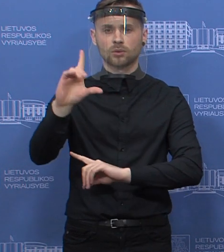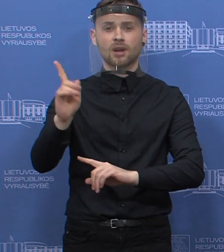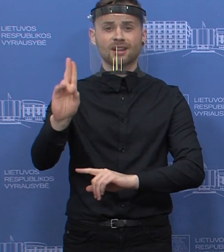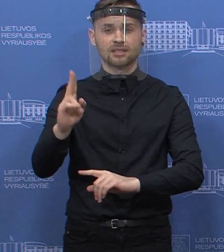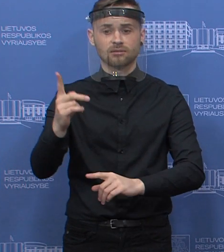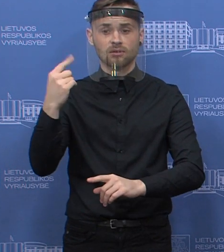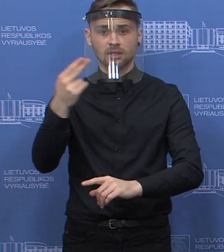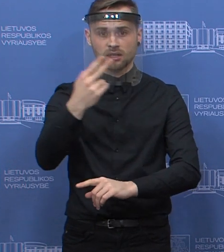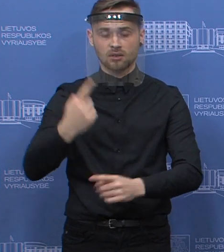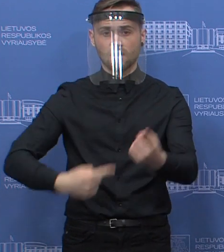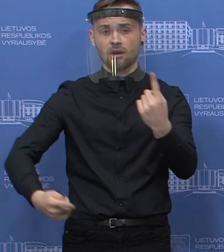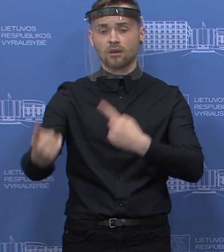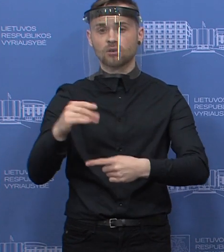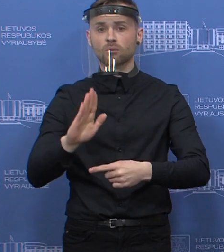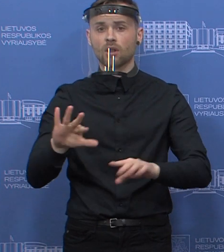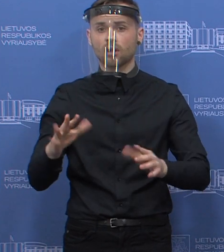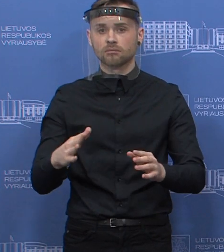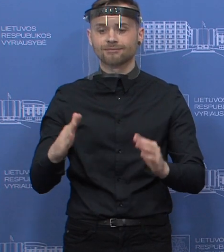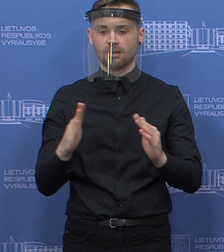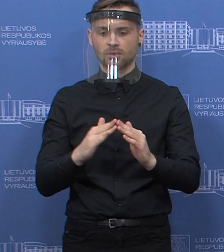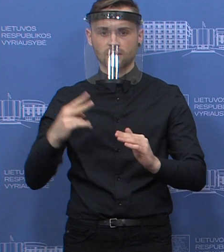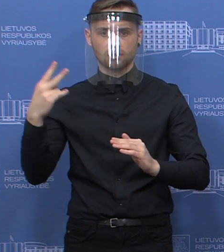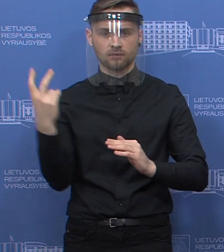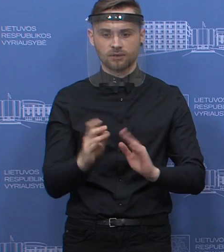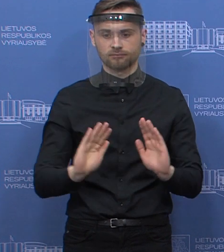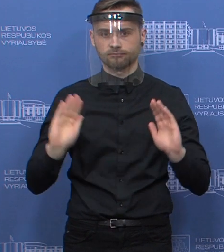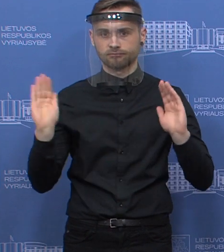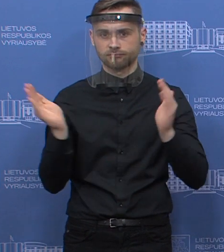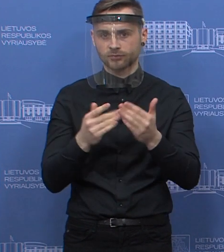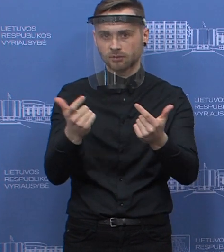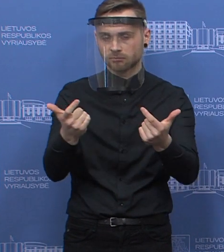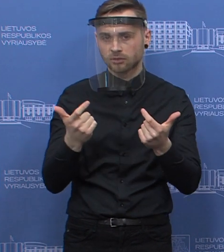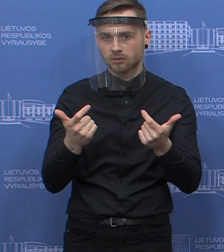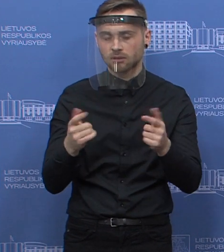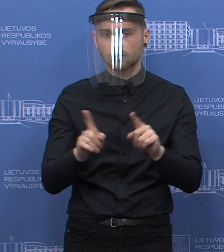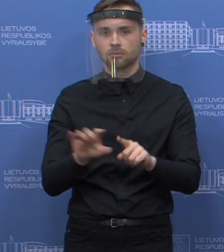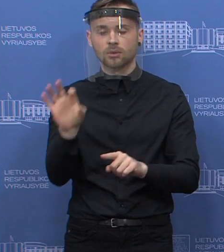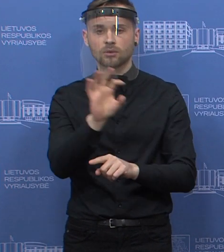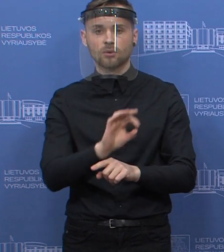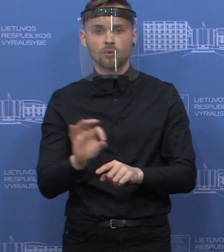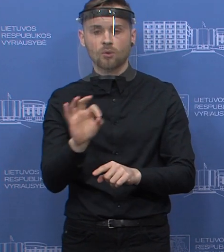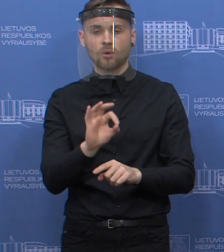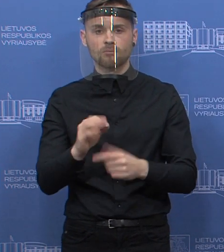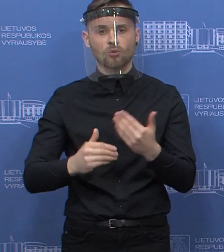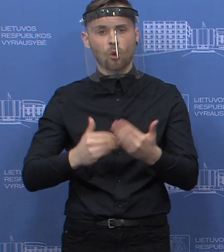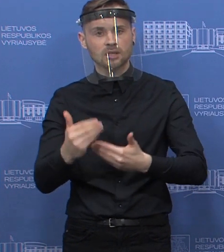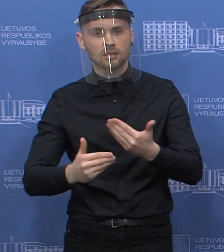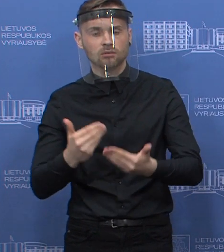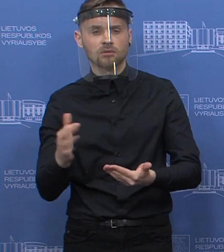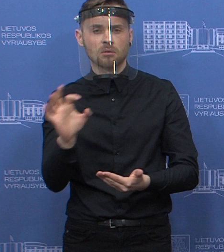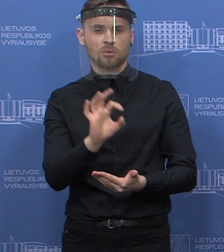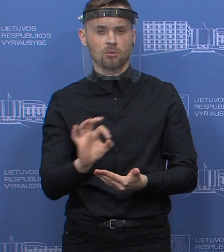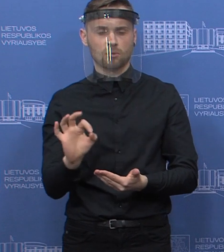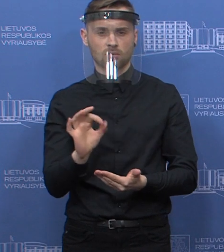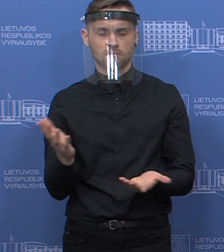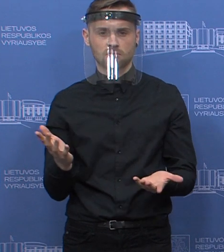Lietuvą, turės irgi karantinuotis visą laitės. Ir taip pat yra dar klausimas su medicinų įstaigų planinėmis procedūromis. Kalbama,